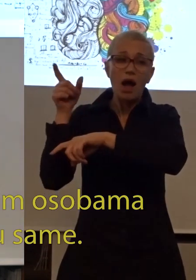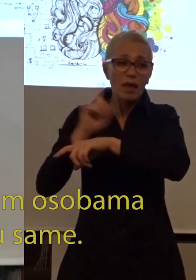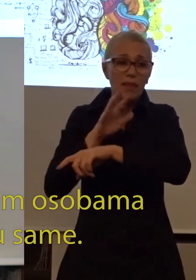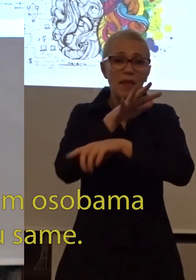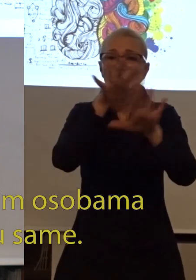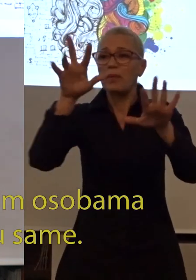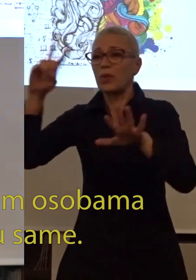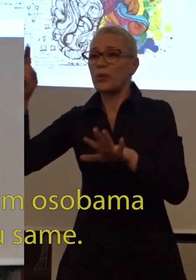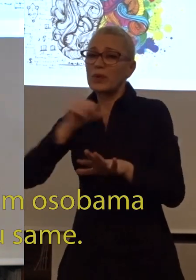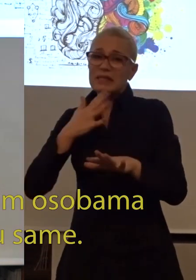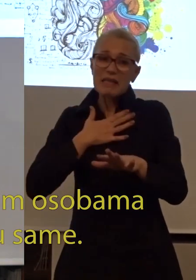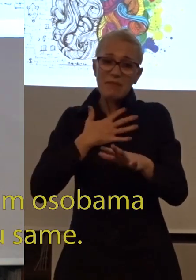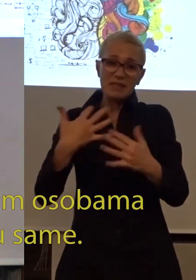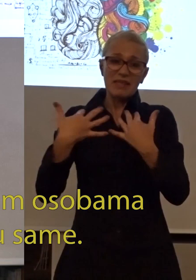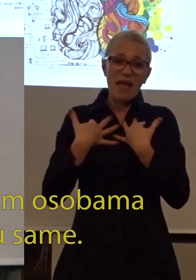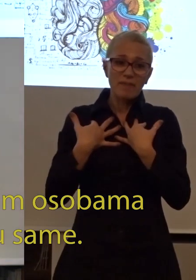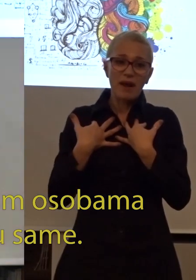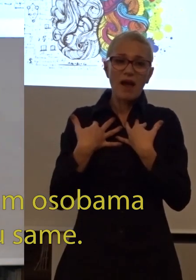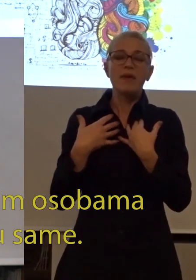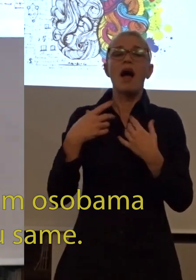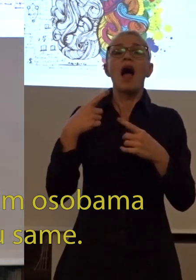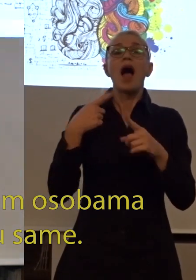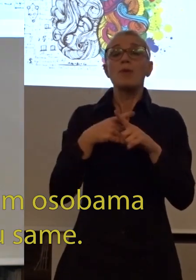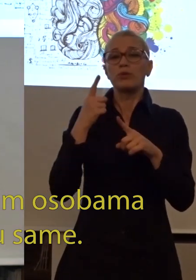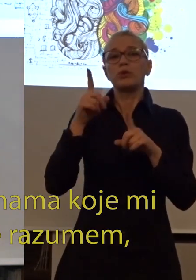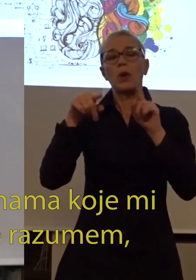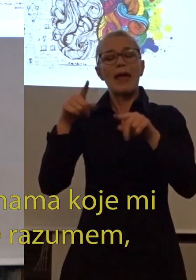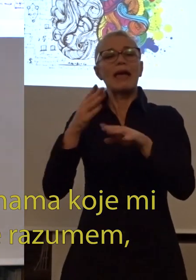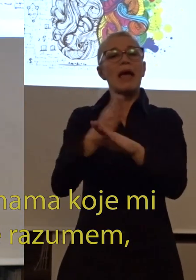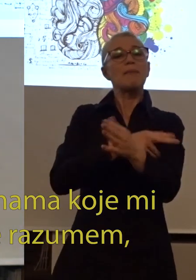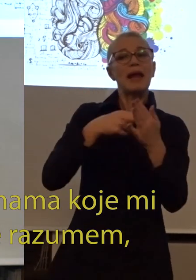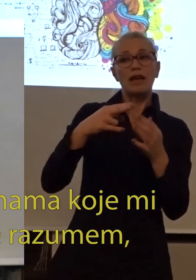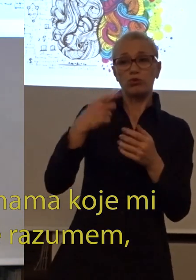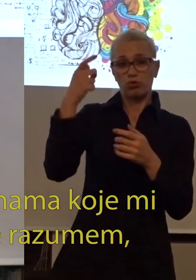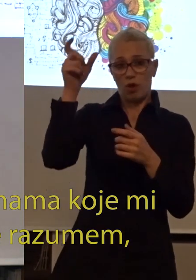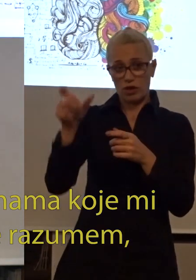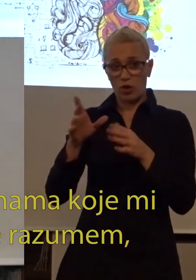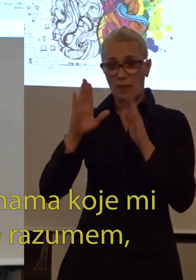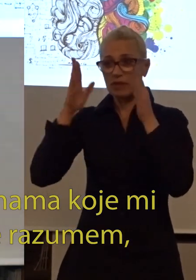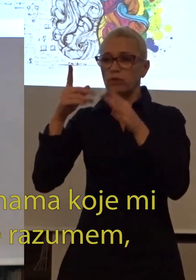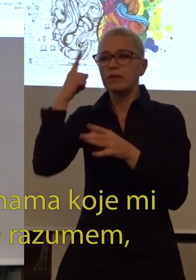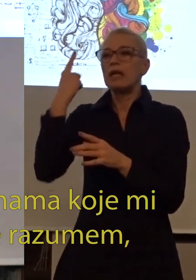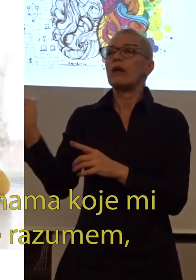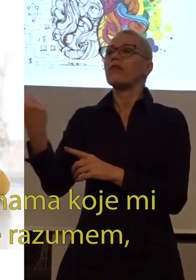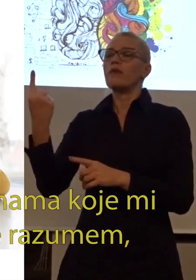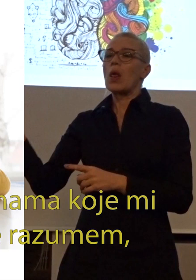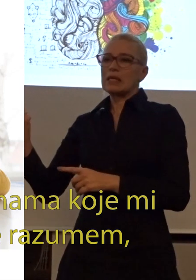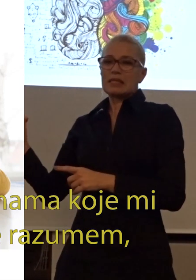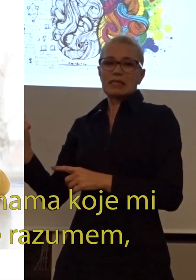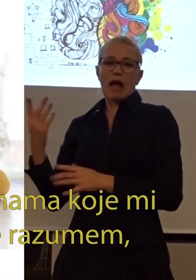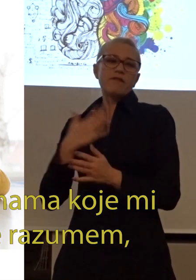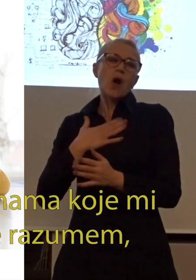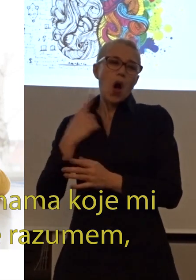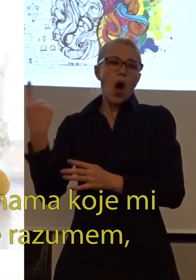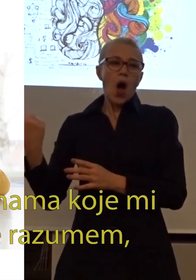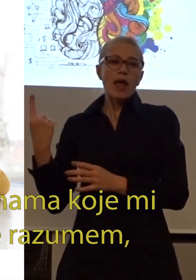predrasuda o ovim osobami je da vole da budu sami. Kada slušam razgovor o temama koje mi nisu interesantne